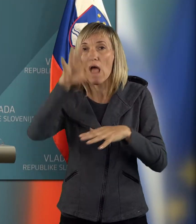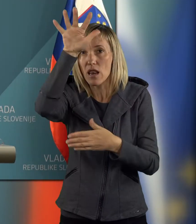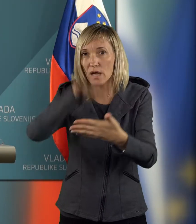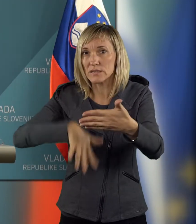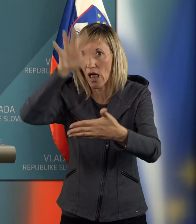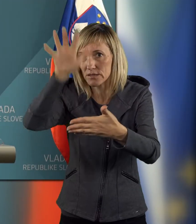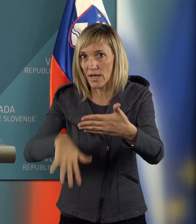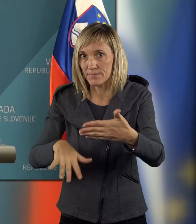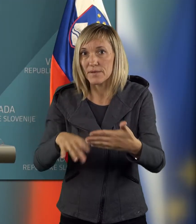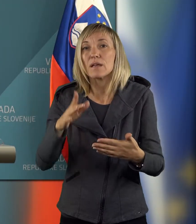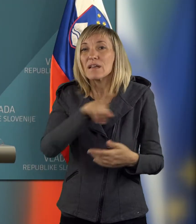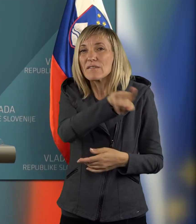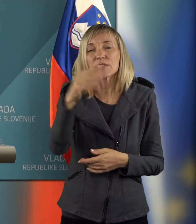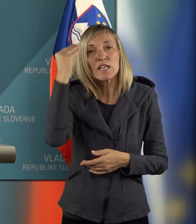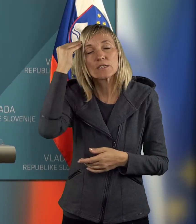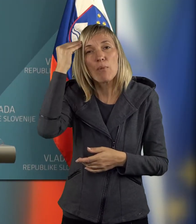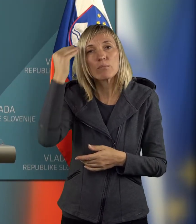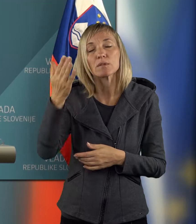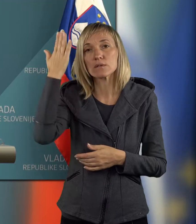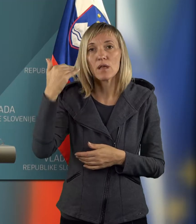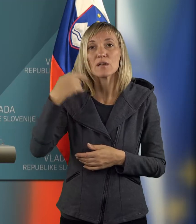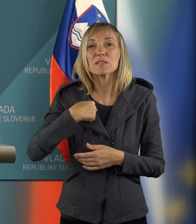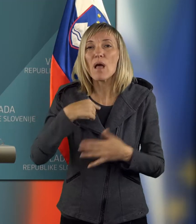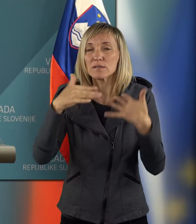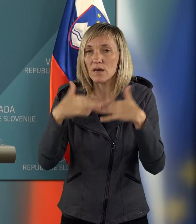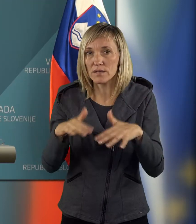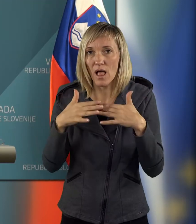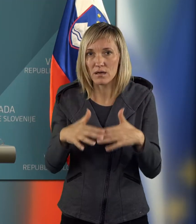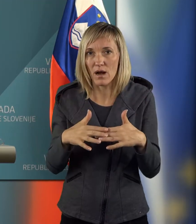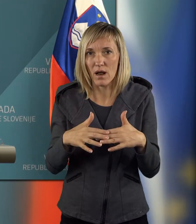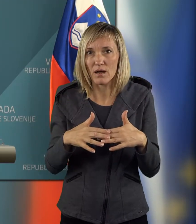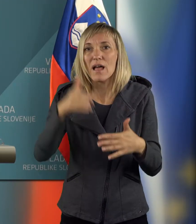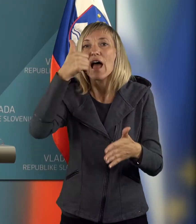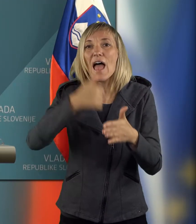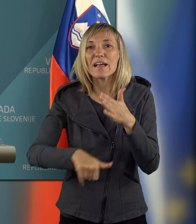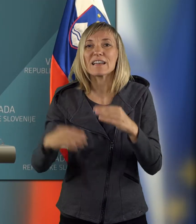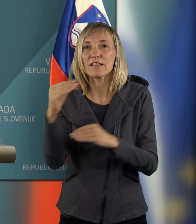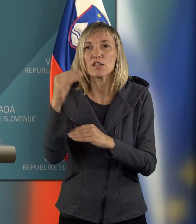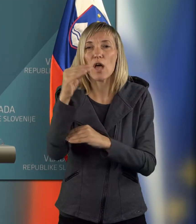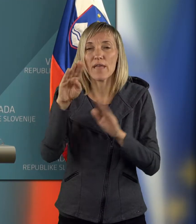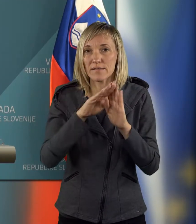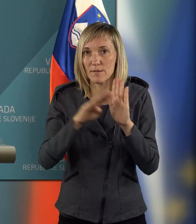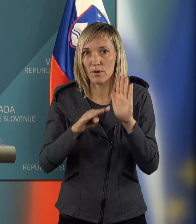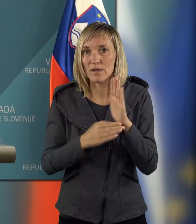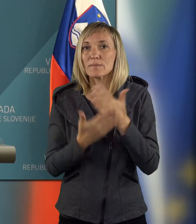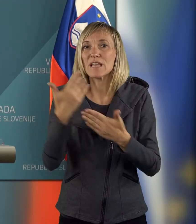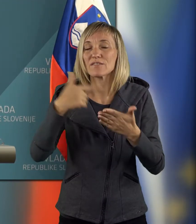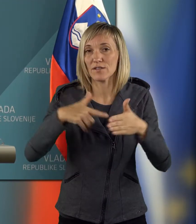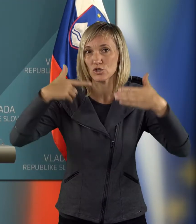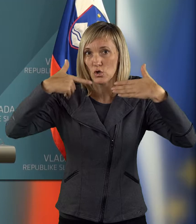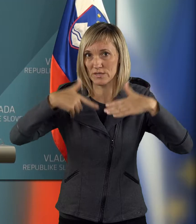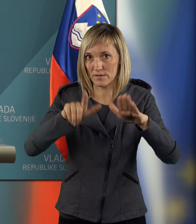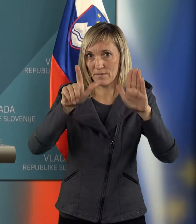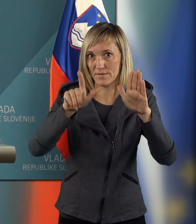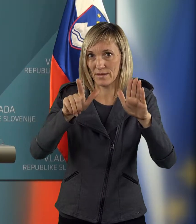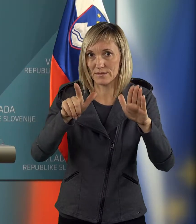boste vsi verjetno spomnili, da takrat, ko sem pojasnevala enkratni dodatni program za leto 2017,